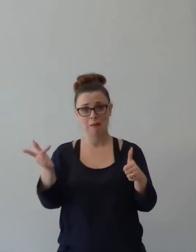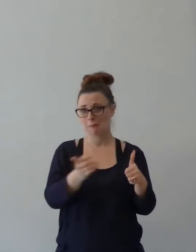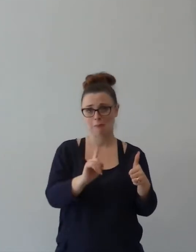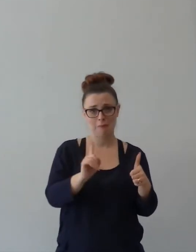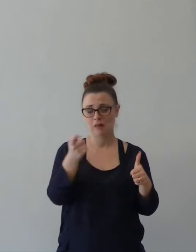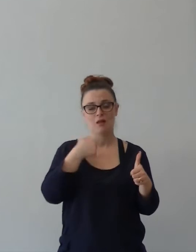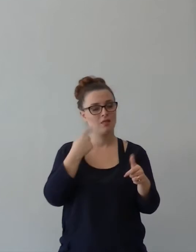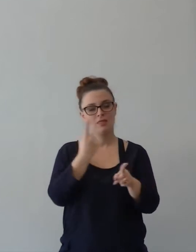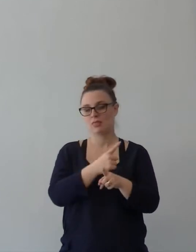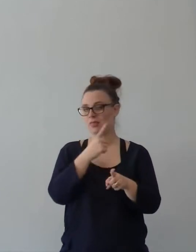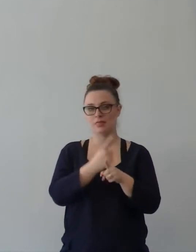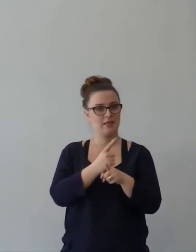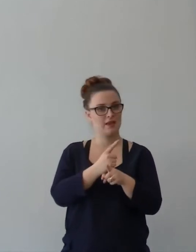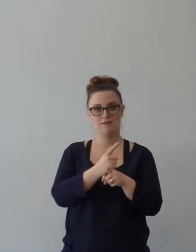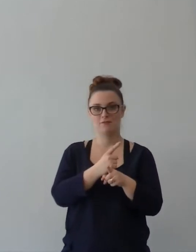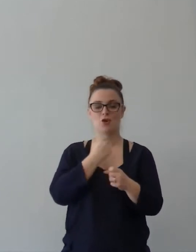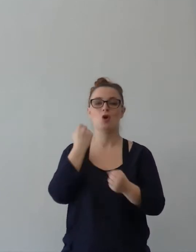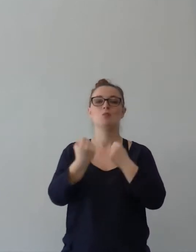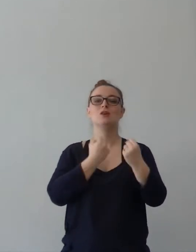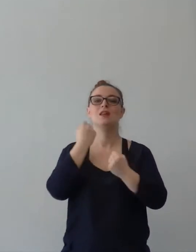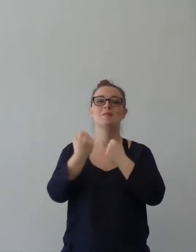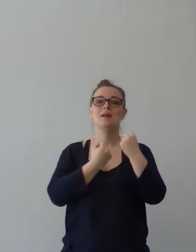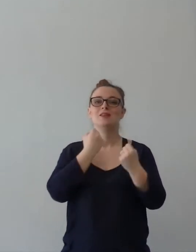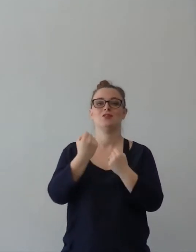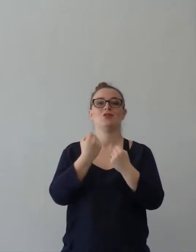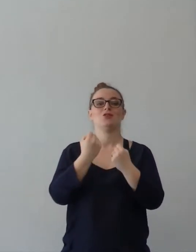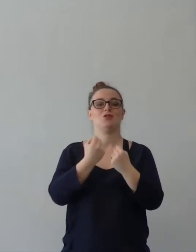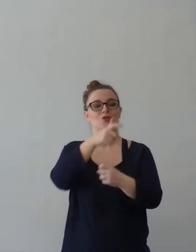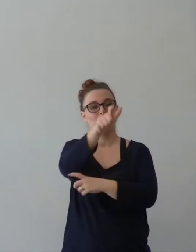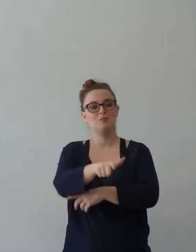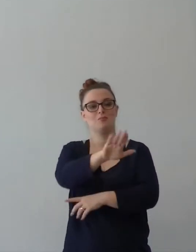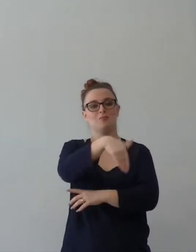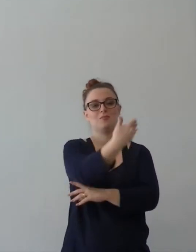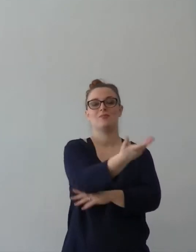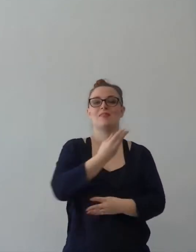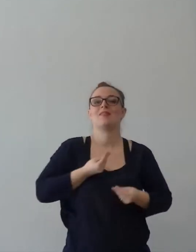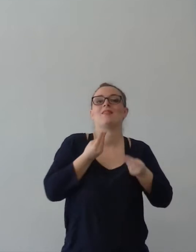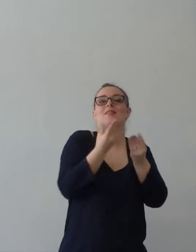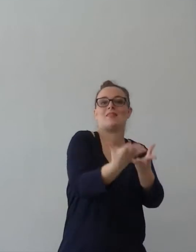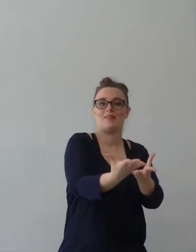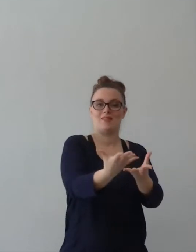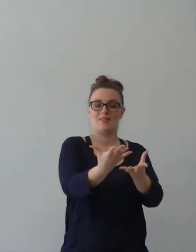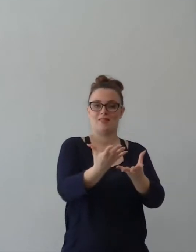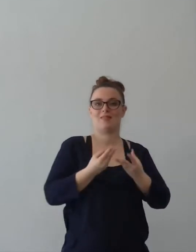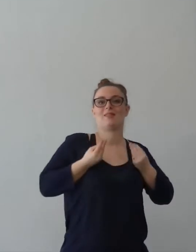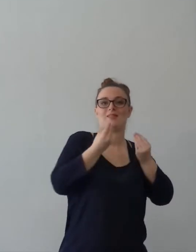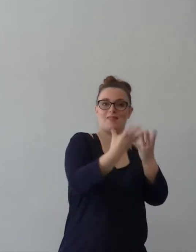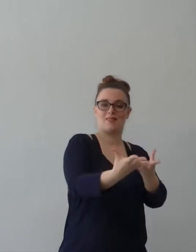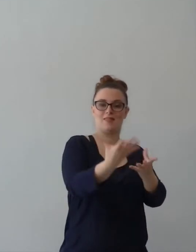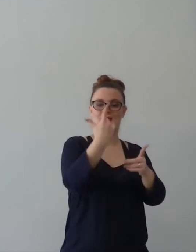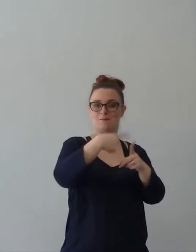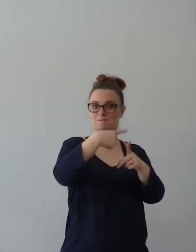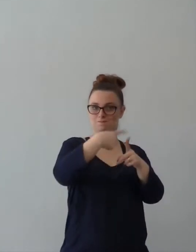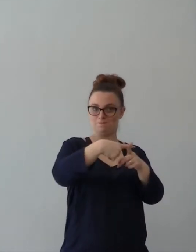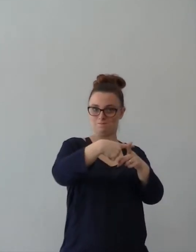in maniera che l'altro, che tu stimi l'altro più di te stesso. La vera gioia